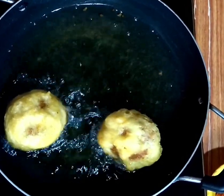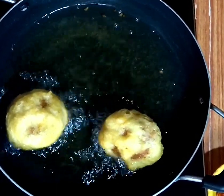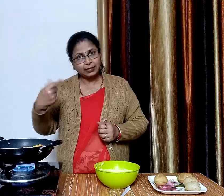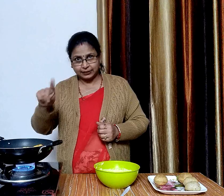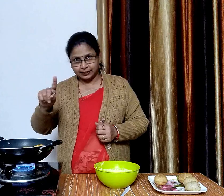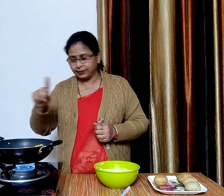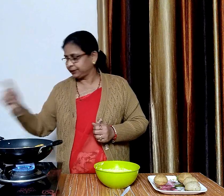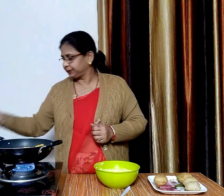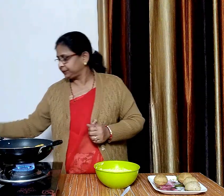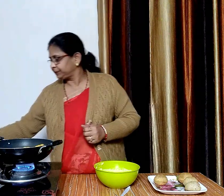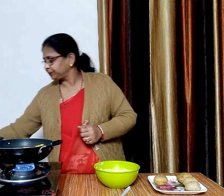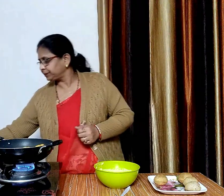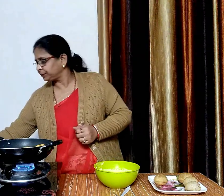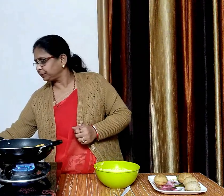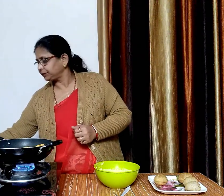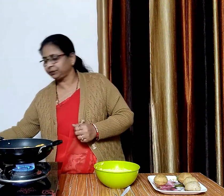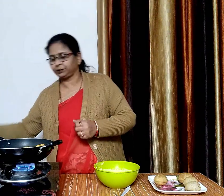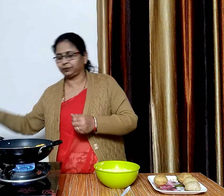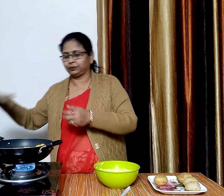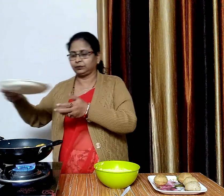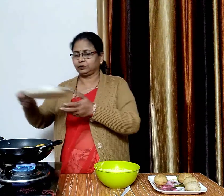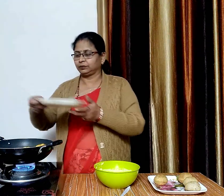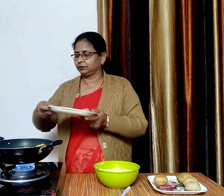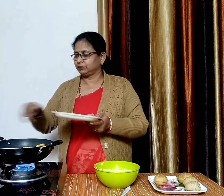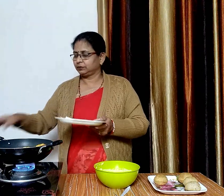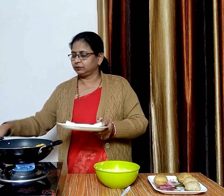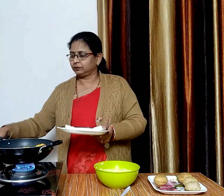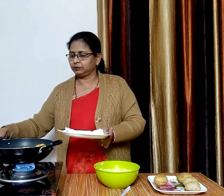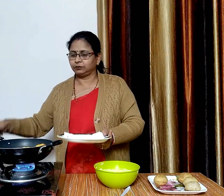गुल कप्पे गुल्डन प्रान हो चुके हैं अब इन्हें प्लेट में निकाल लेंगे